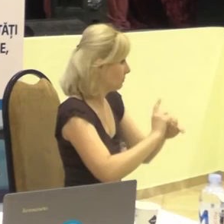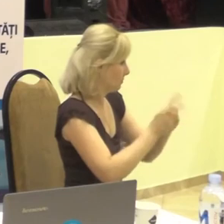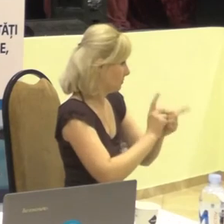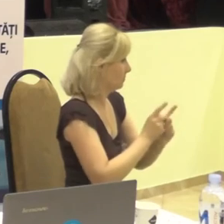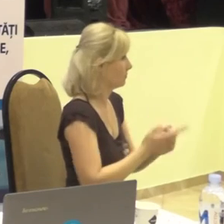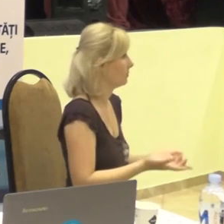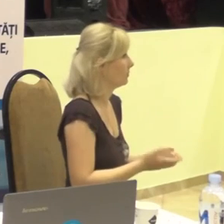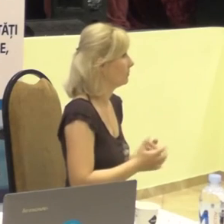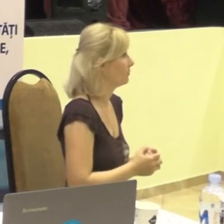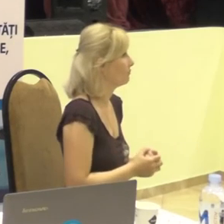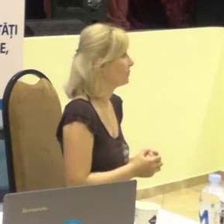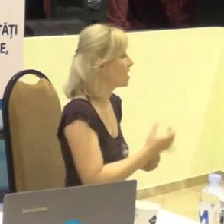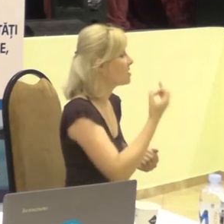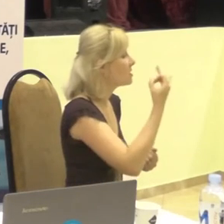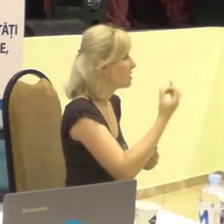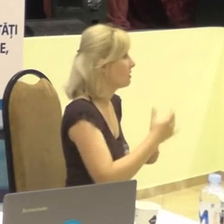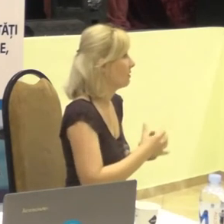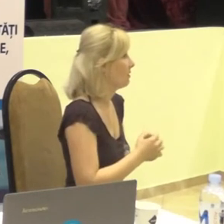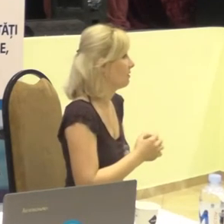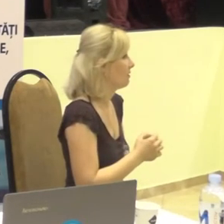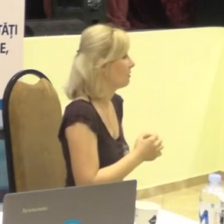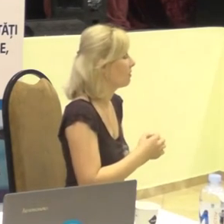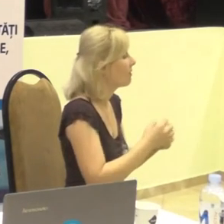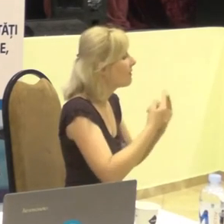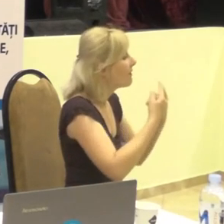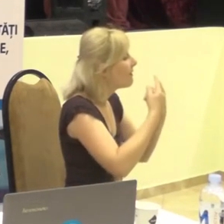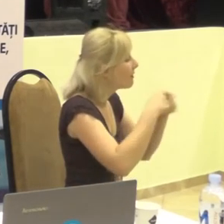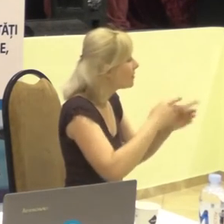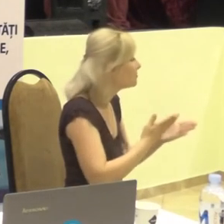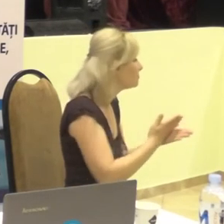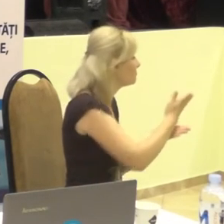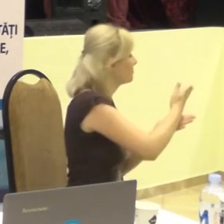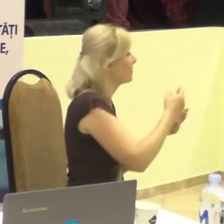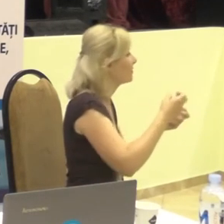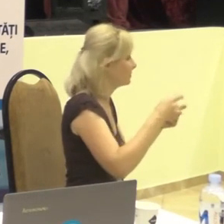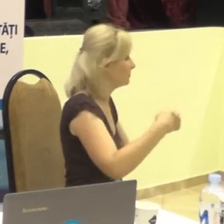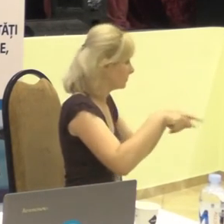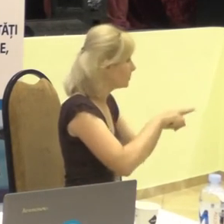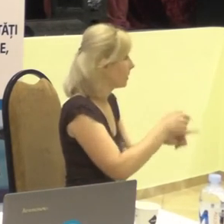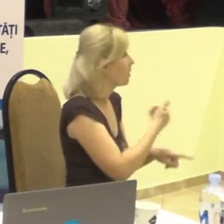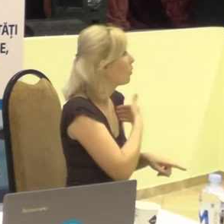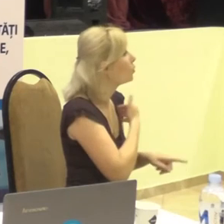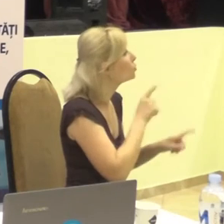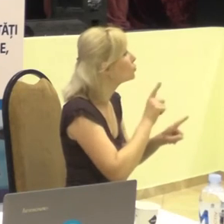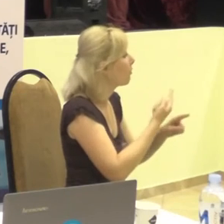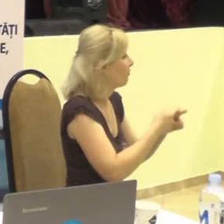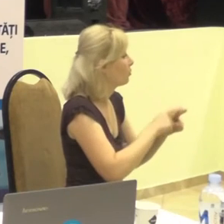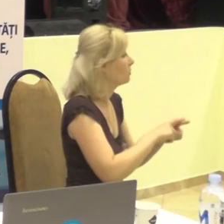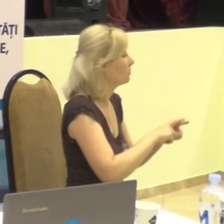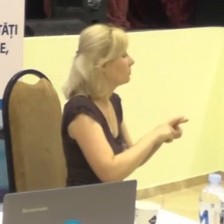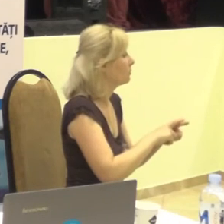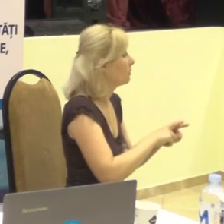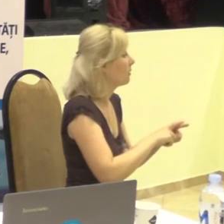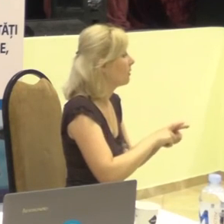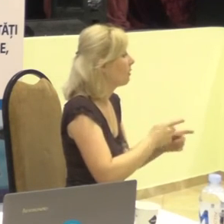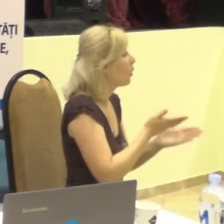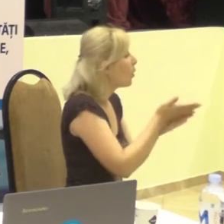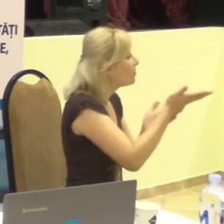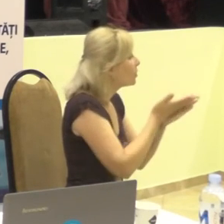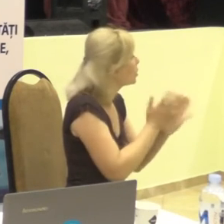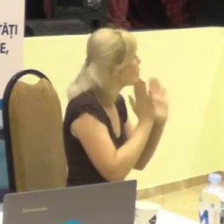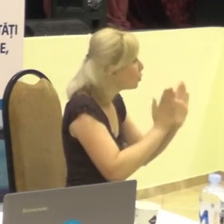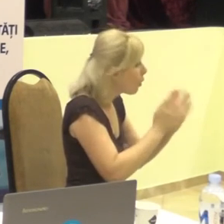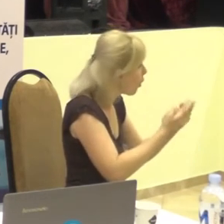-gestual și asupra unor alte aspecte, adică ca acest serviciu să fie prestat nu doar de către